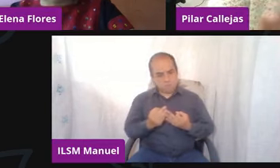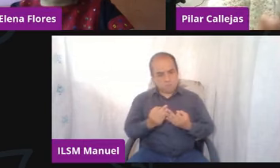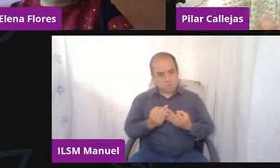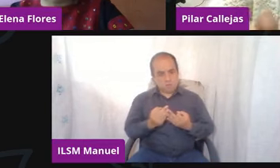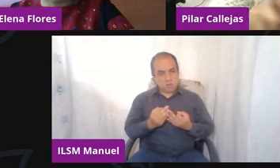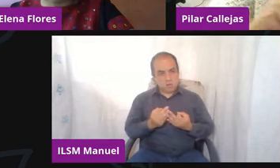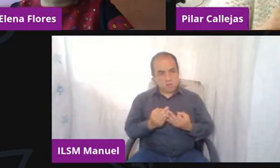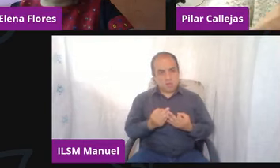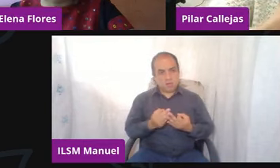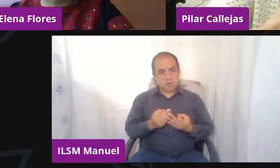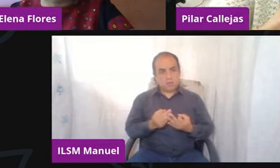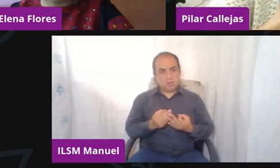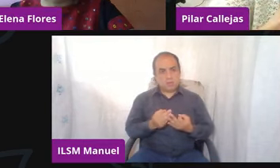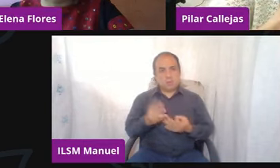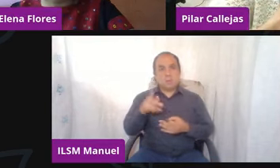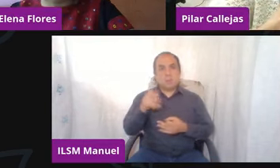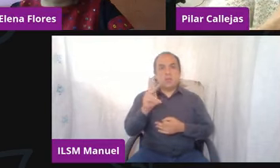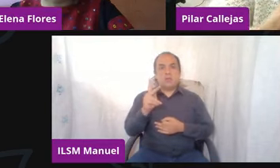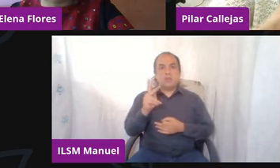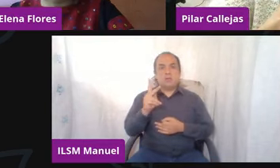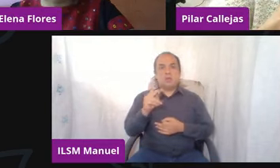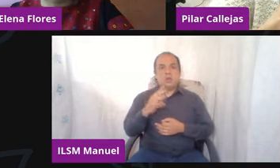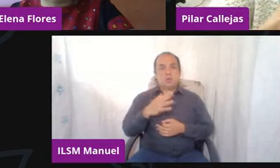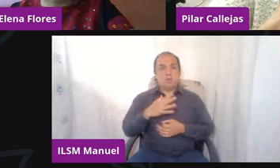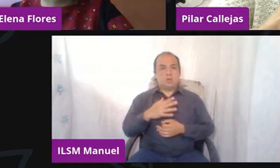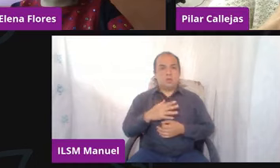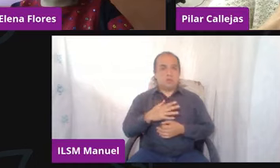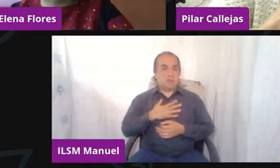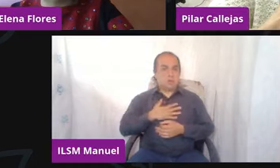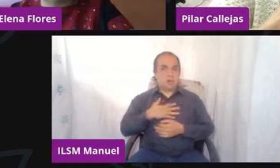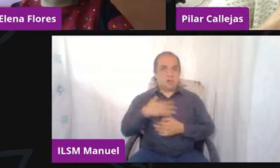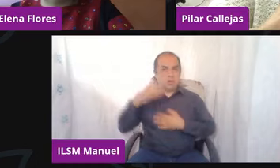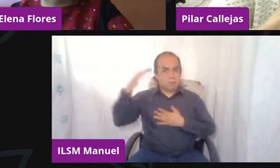Pero tampoco caer como adulto en esta parte,